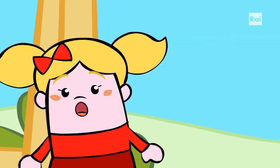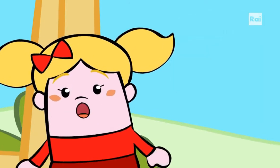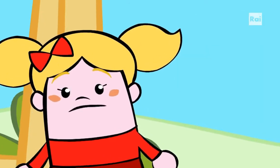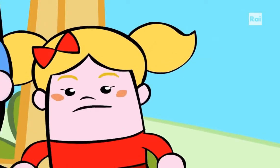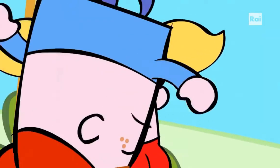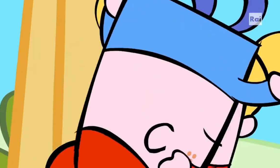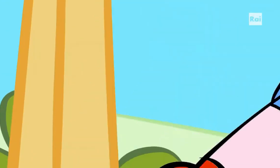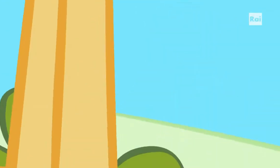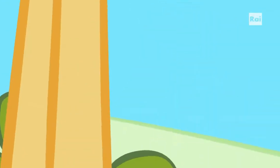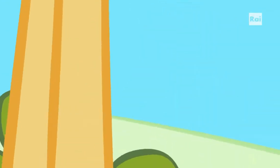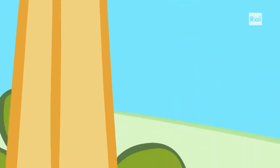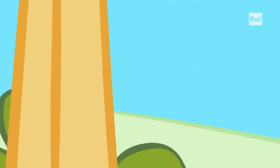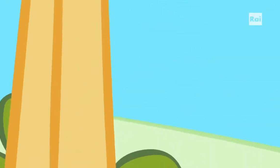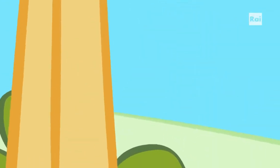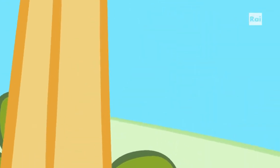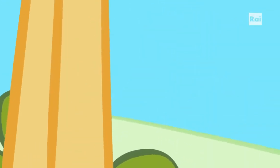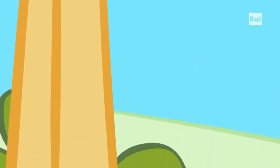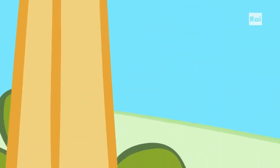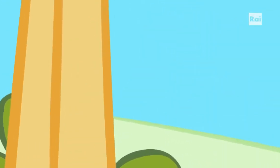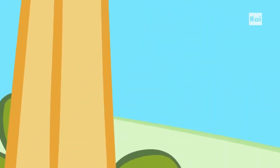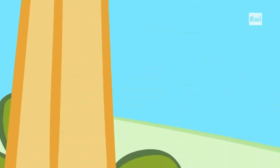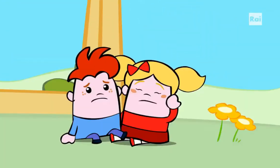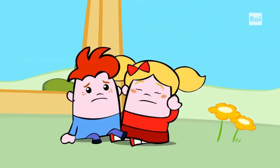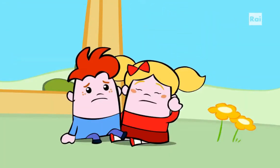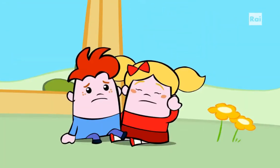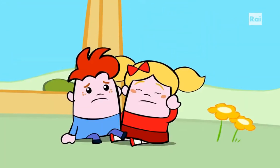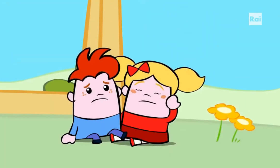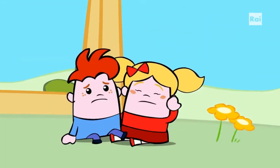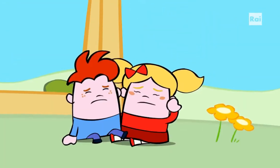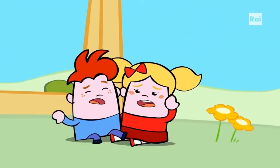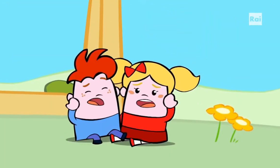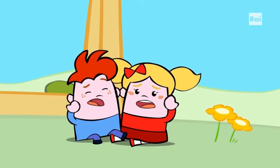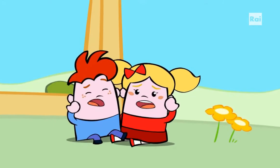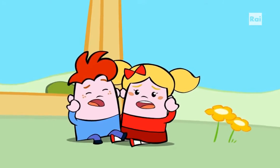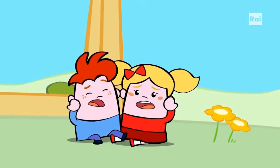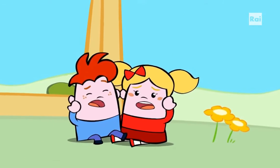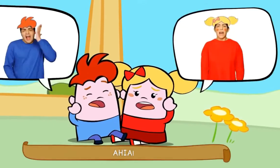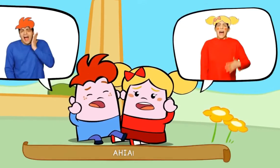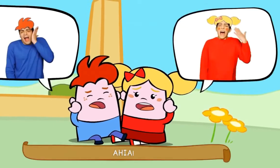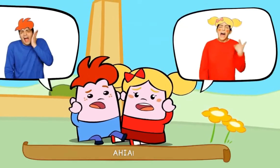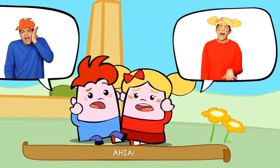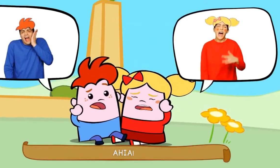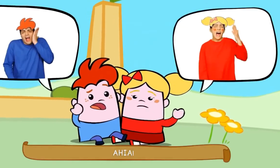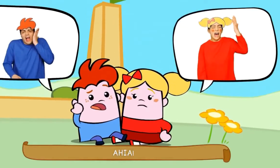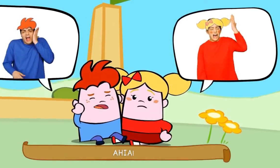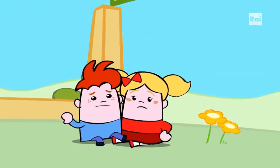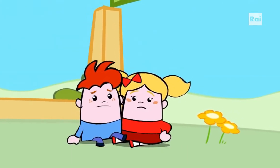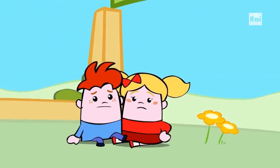addosso eh sì Lampadino travolge Caramella e i due rotolano a terra aia